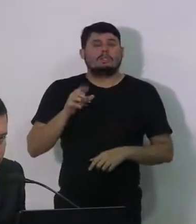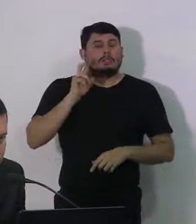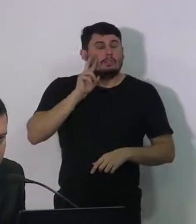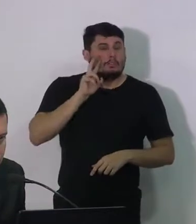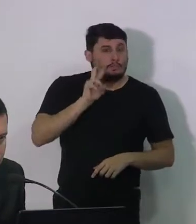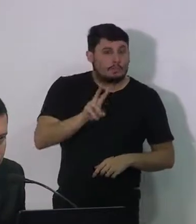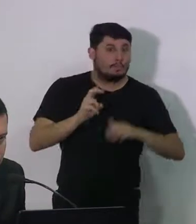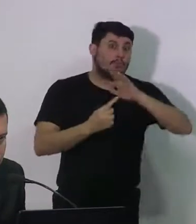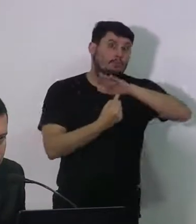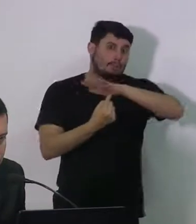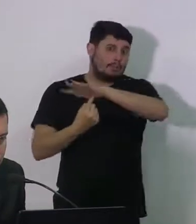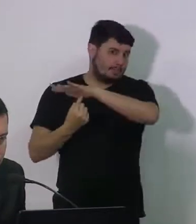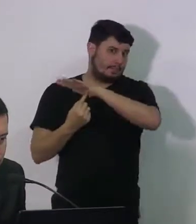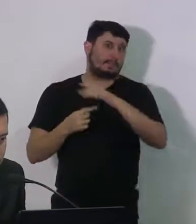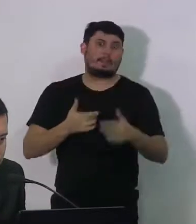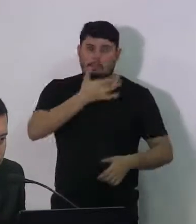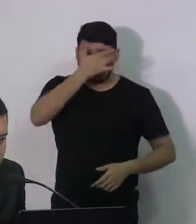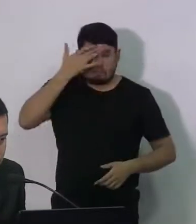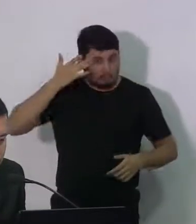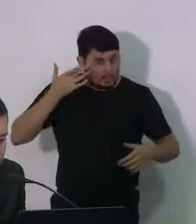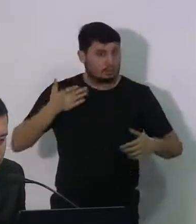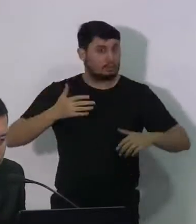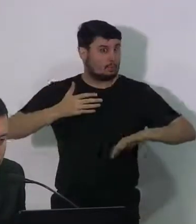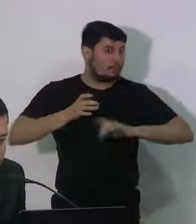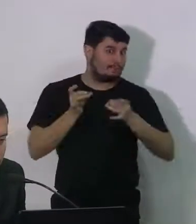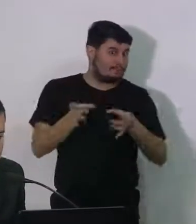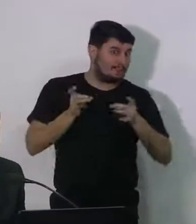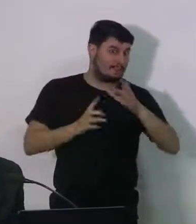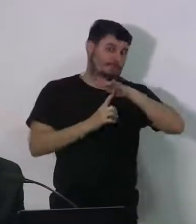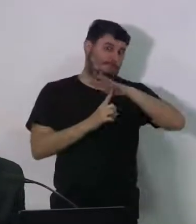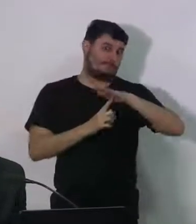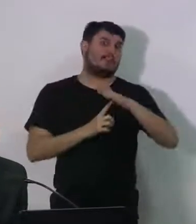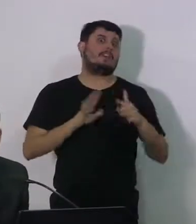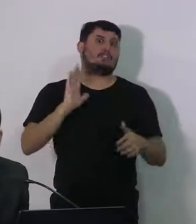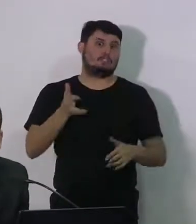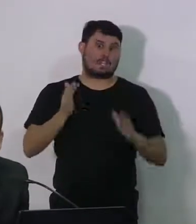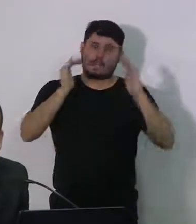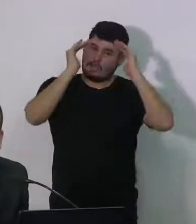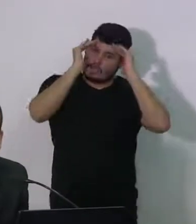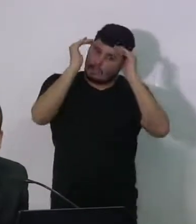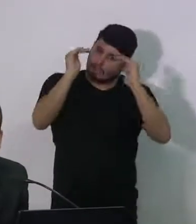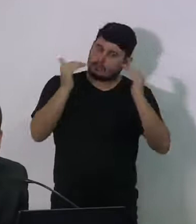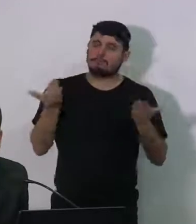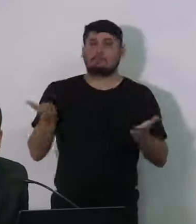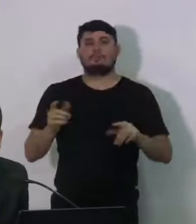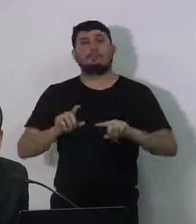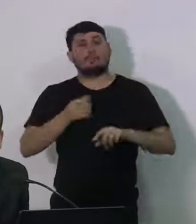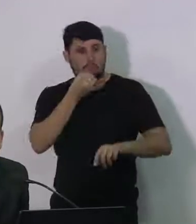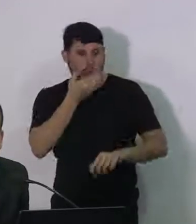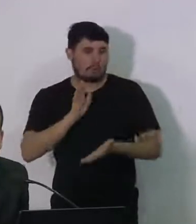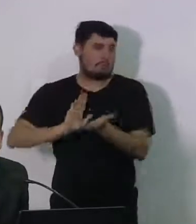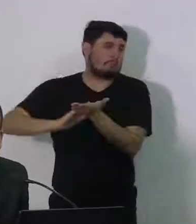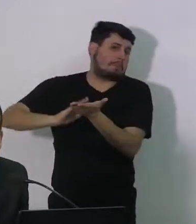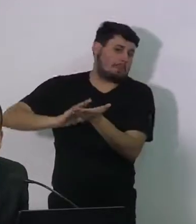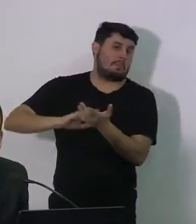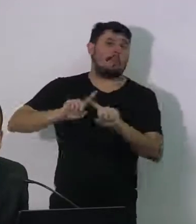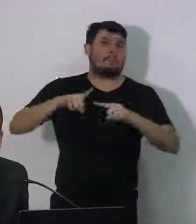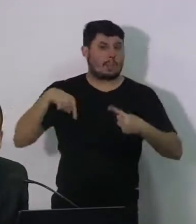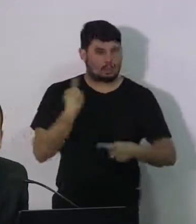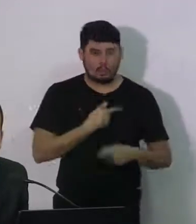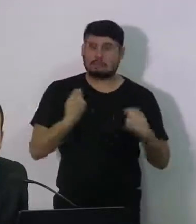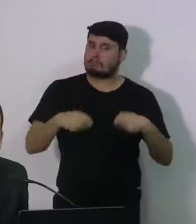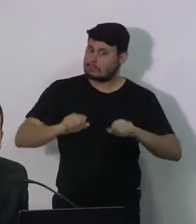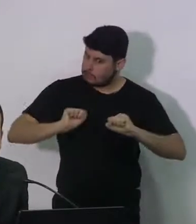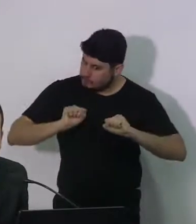equipe de Ítalo, a sensibilização dos feirantes e dos compradores, mas a gente precisa fazer mais. Nós atuaremos de forma mais incisiva,